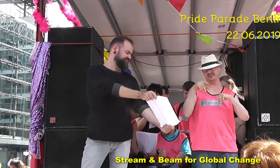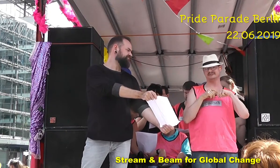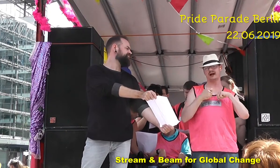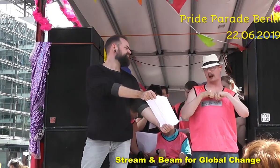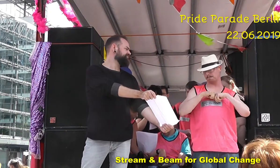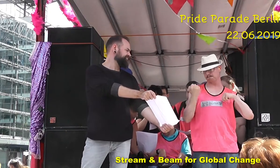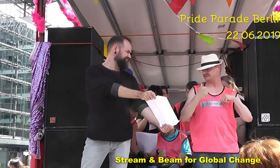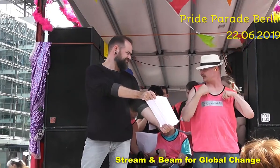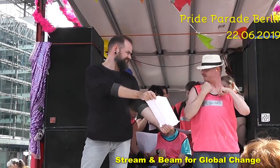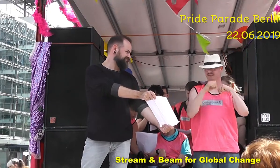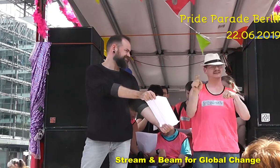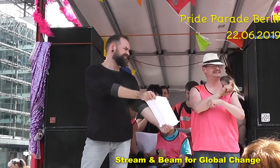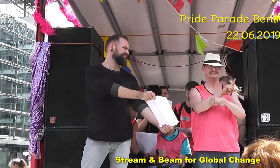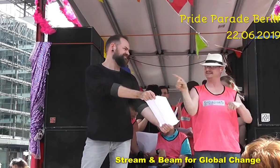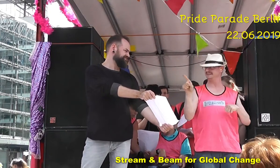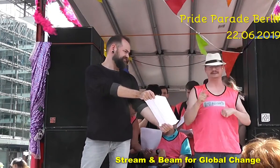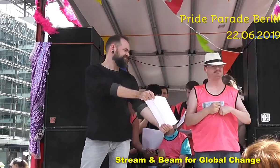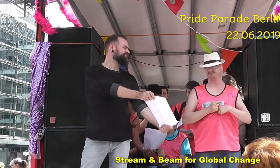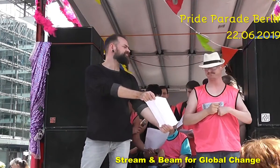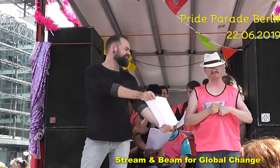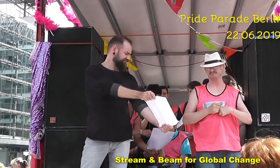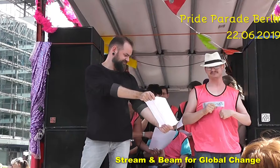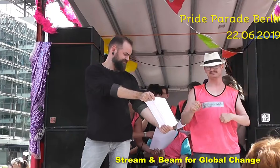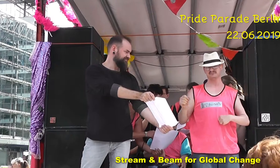gezwungen, Deutschland zu verlassen.